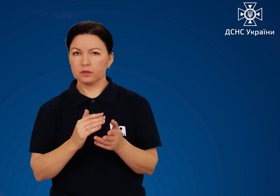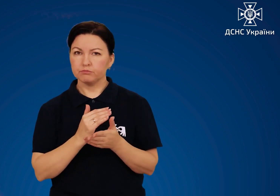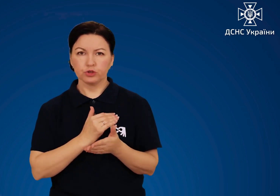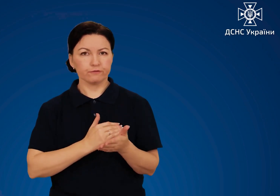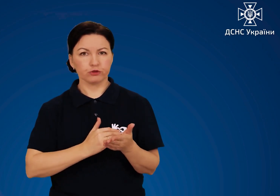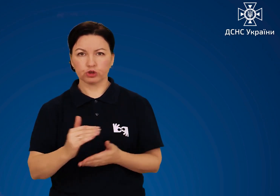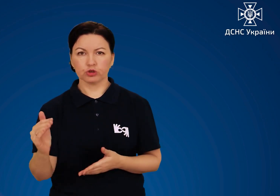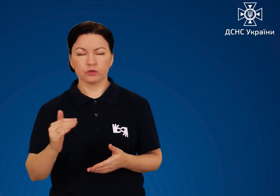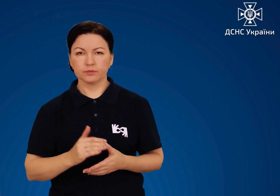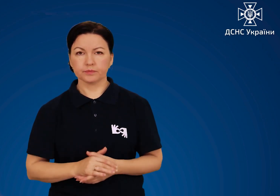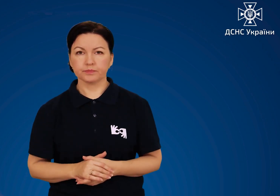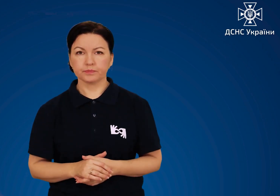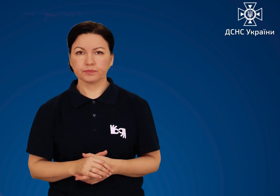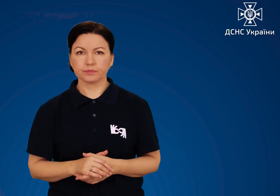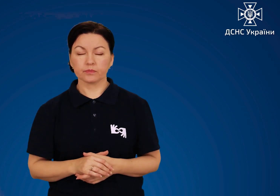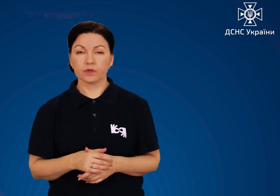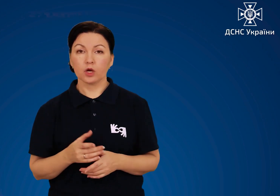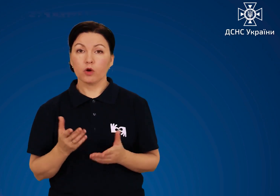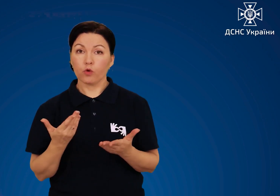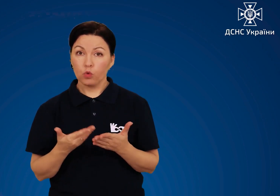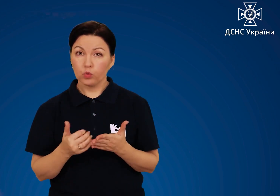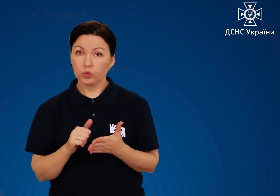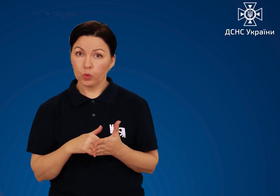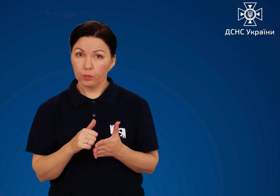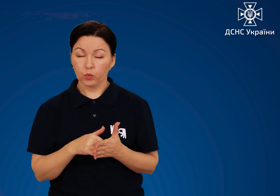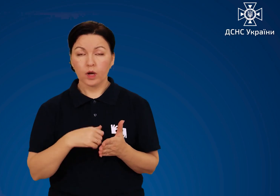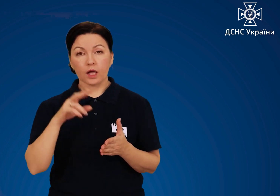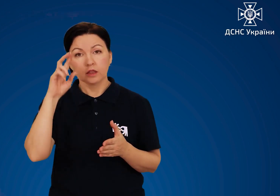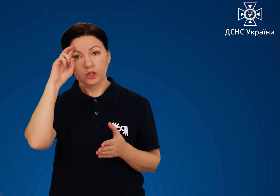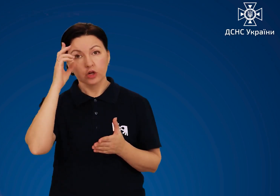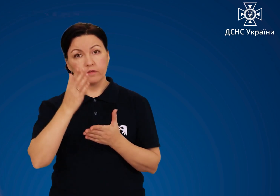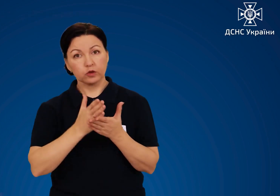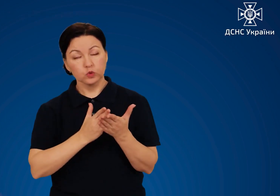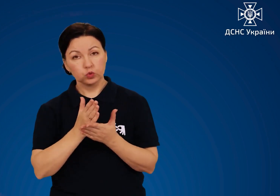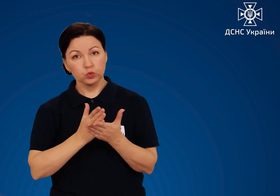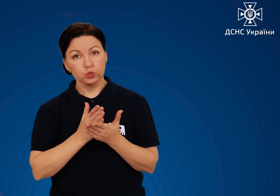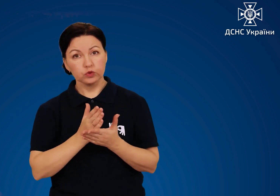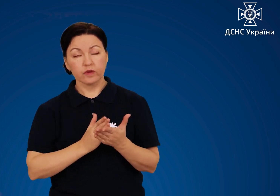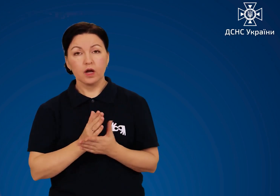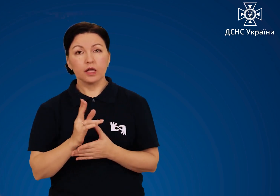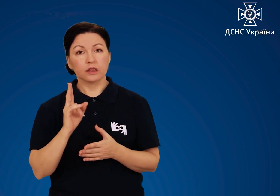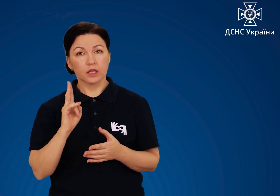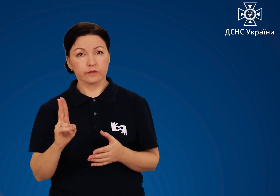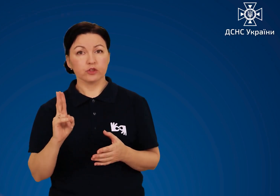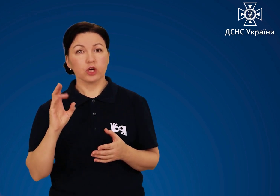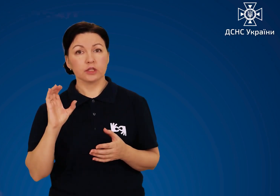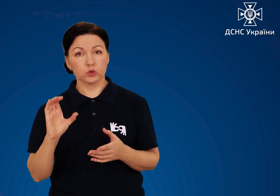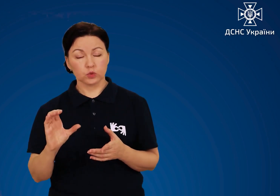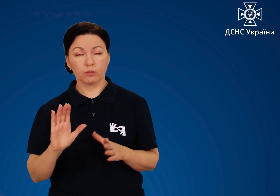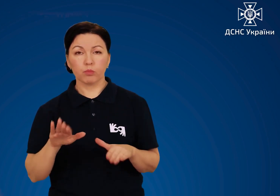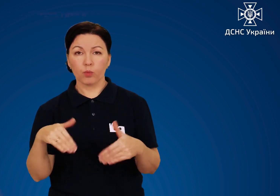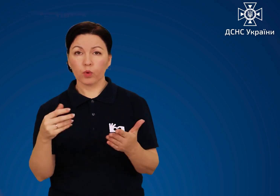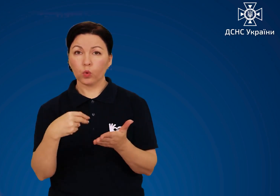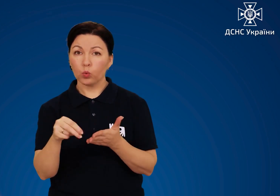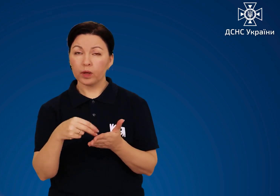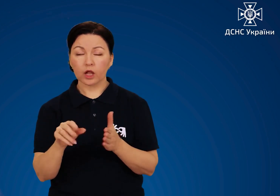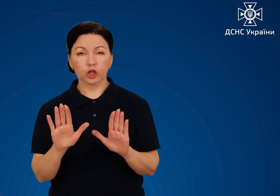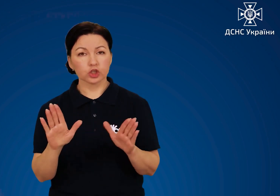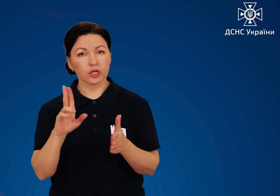підвищеної небезпеки. Тому Державна служба з надзвичайних ситуацій пропонує